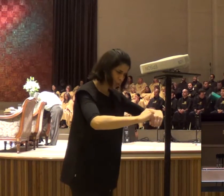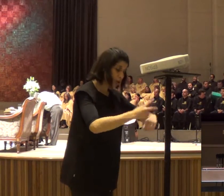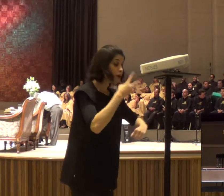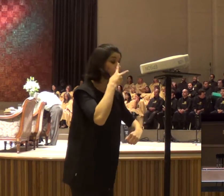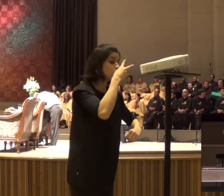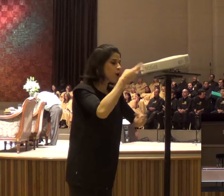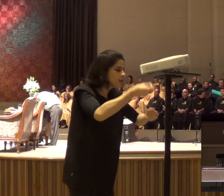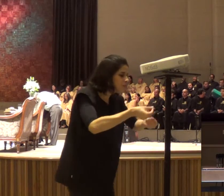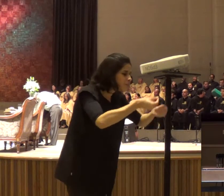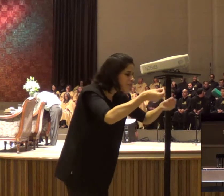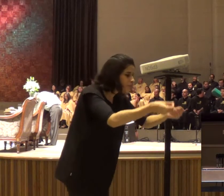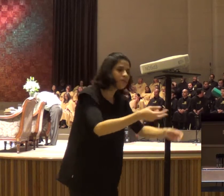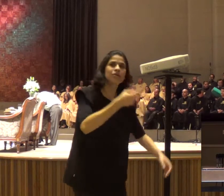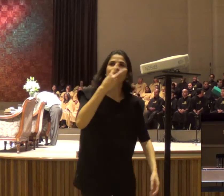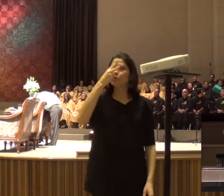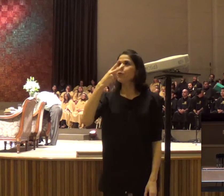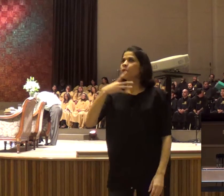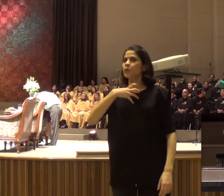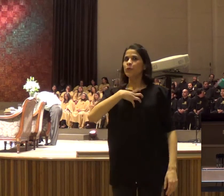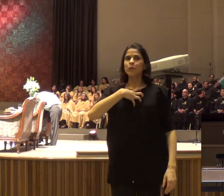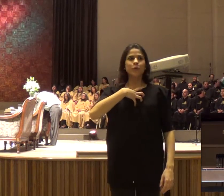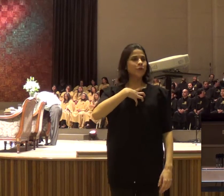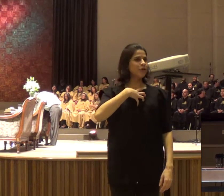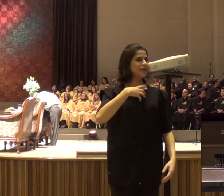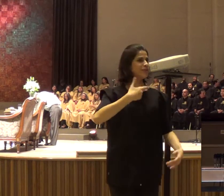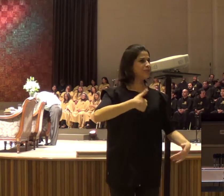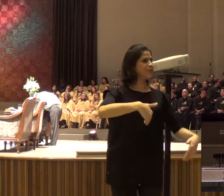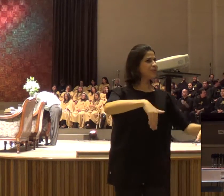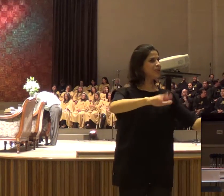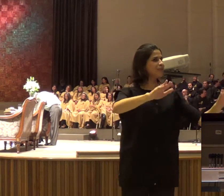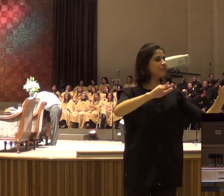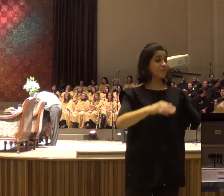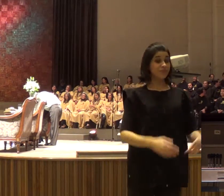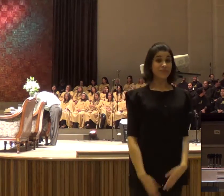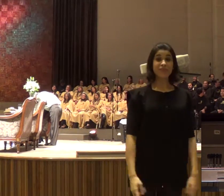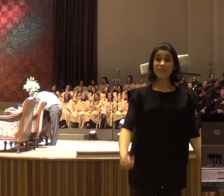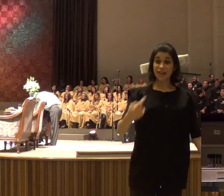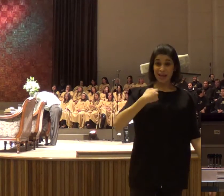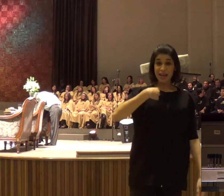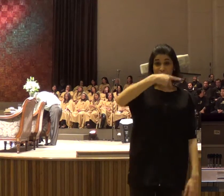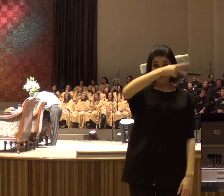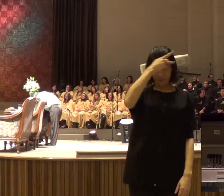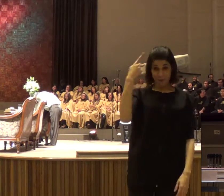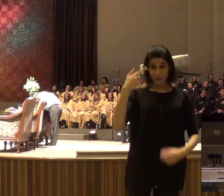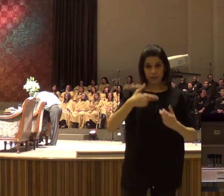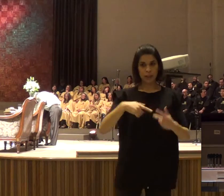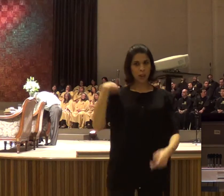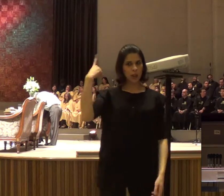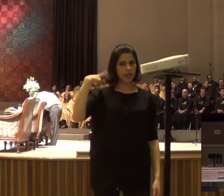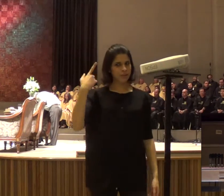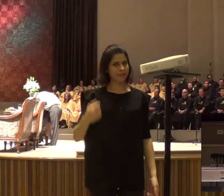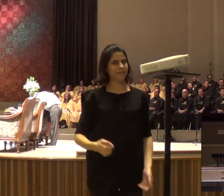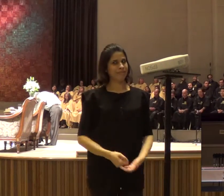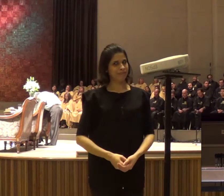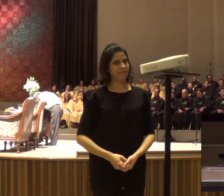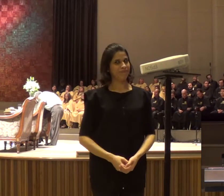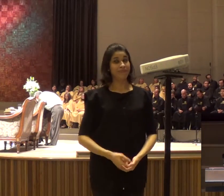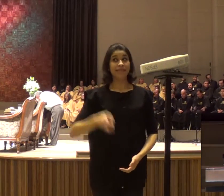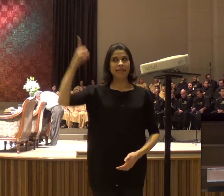eu tenho uns negócios, meio doido, acho que eu estou ficando velho, estou ficando meio doido, outro dia, eu levava uma bronca de Deus, você